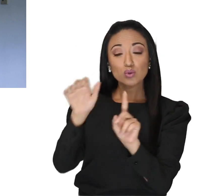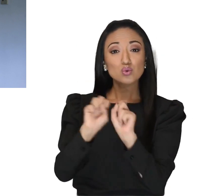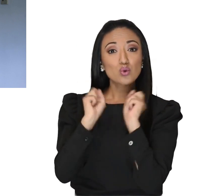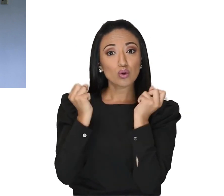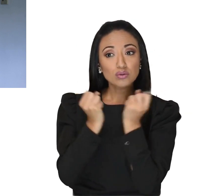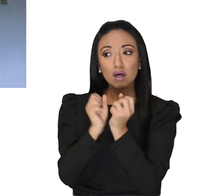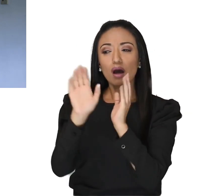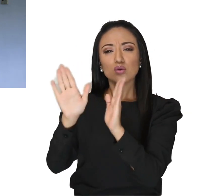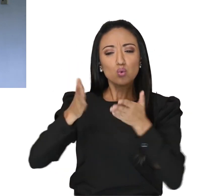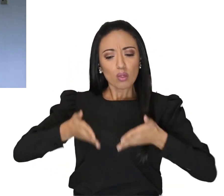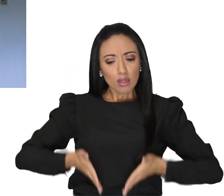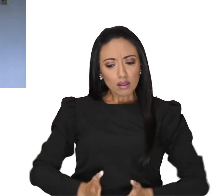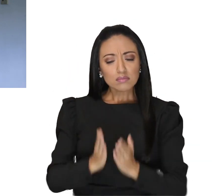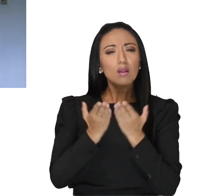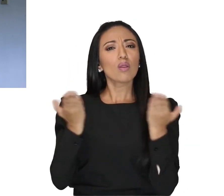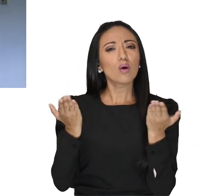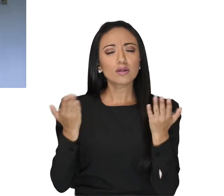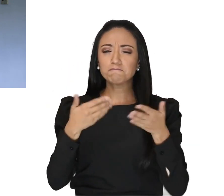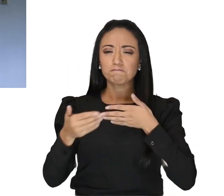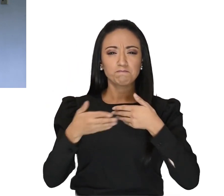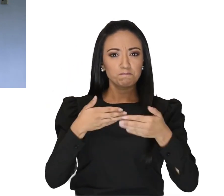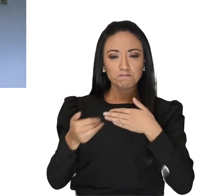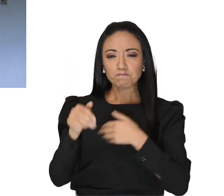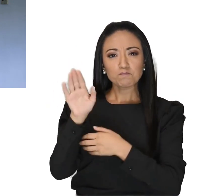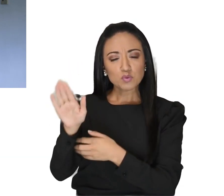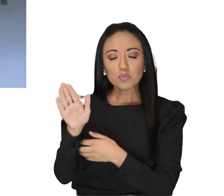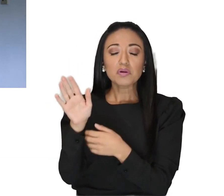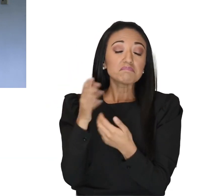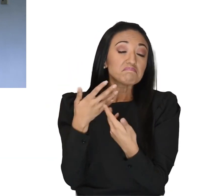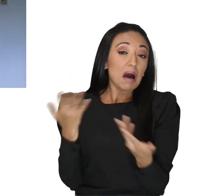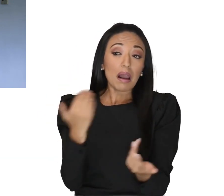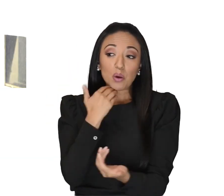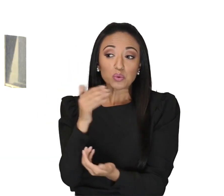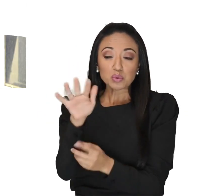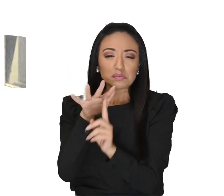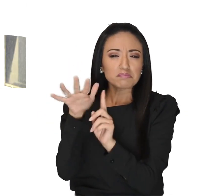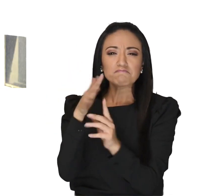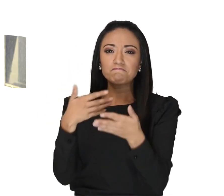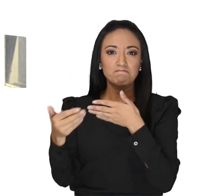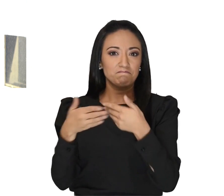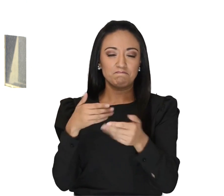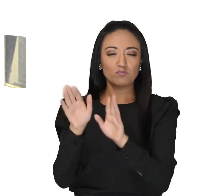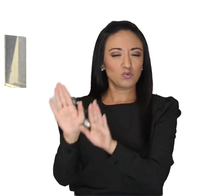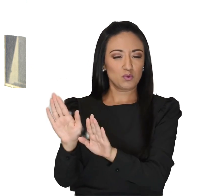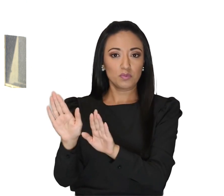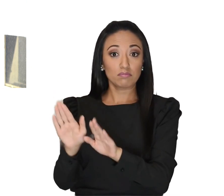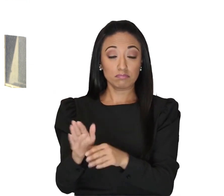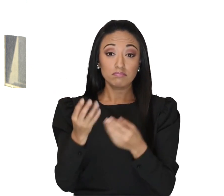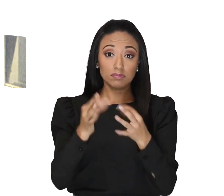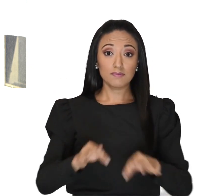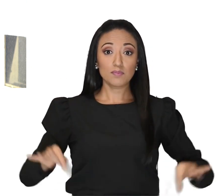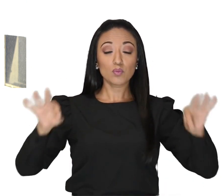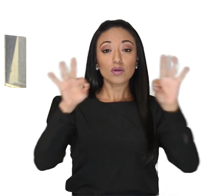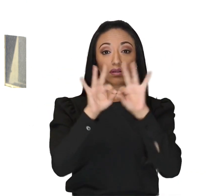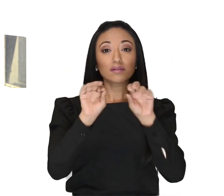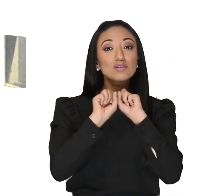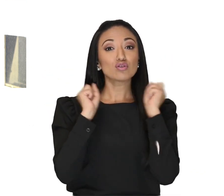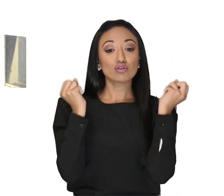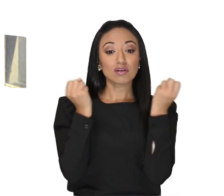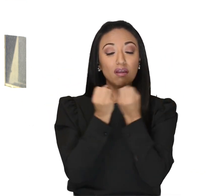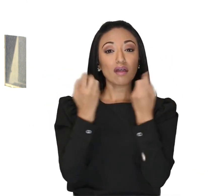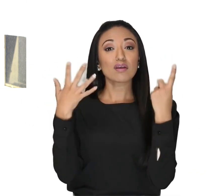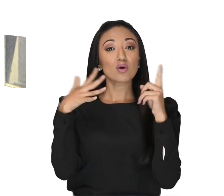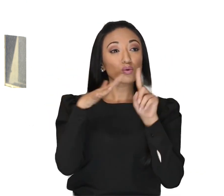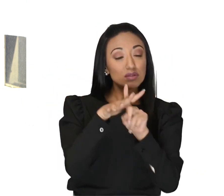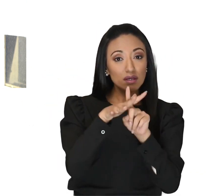origen étnico, nacionalidad y cualquiera otra condición. Y con la promoción de sociedades inclusivas e